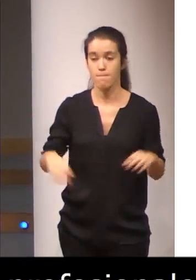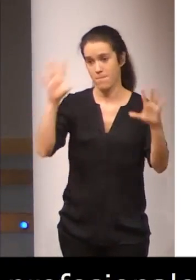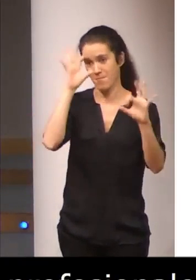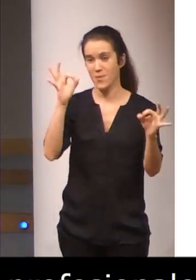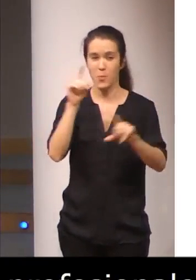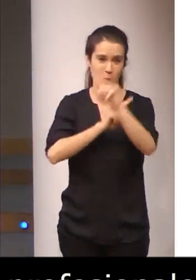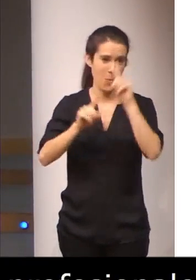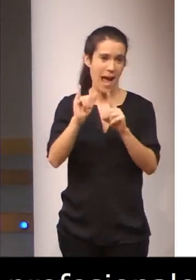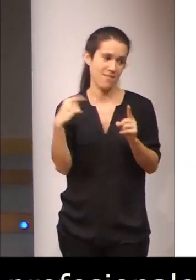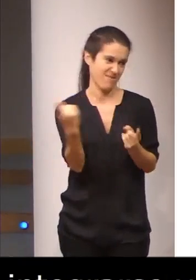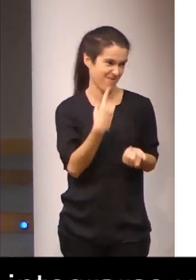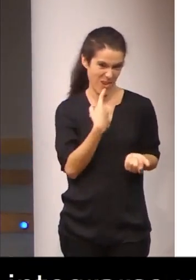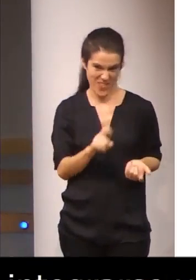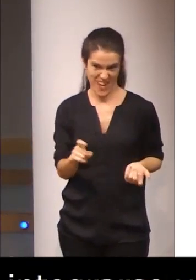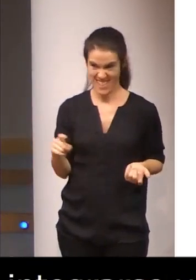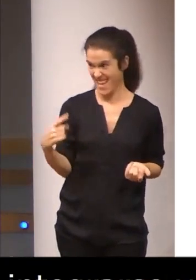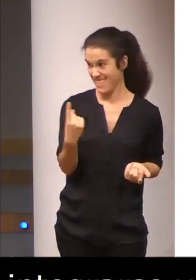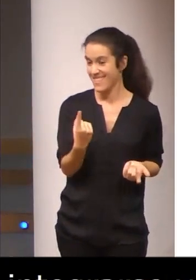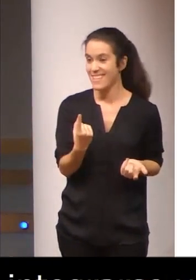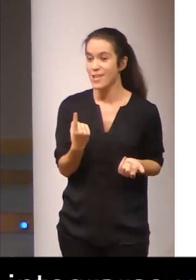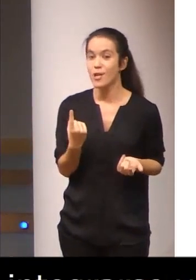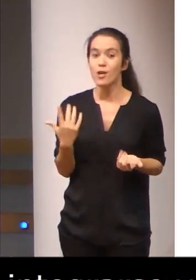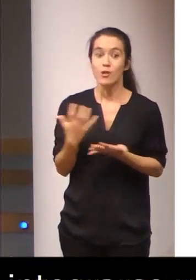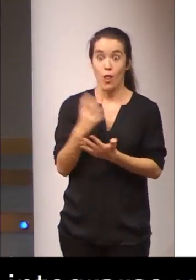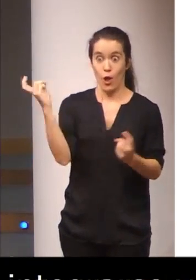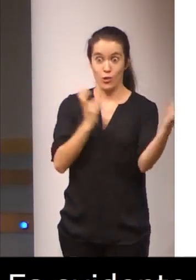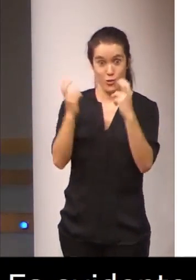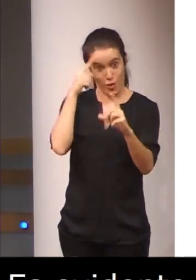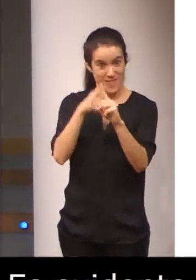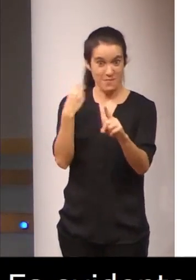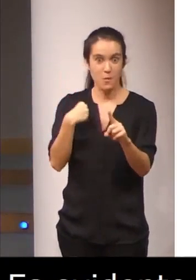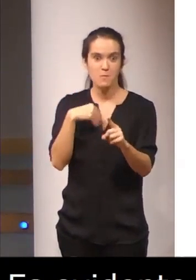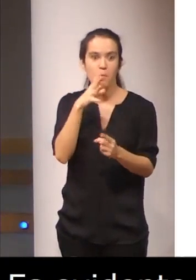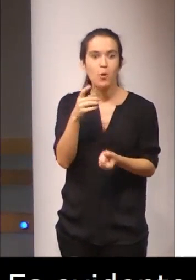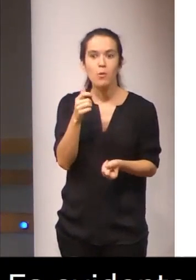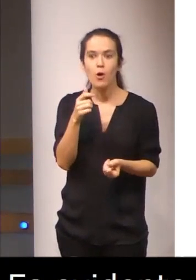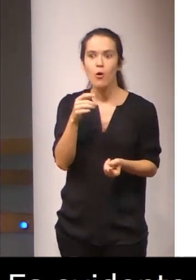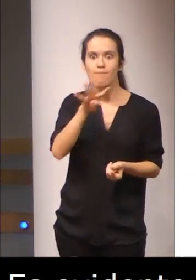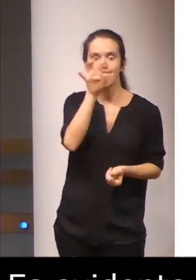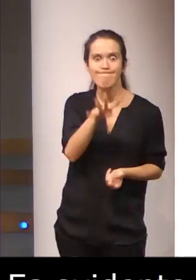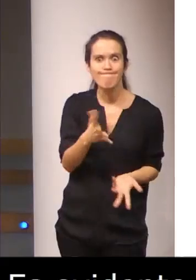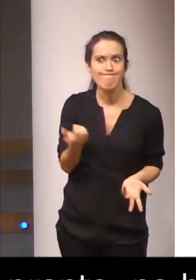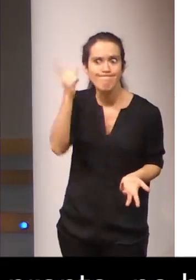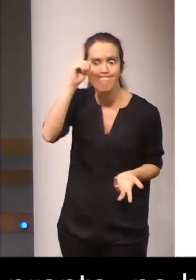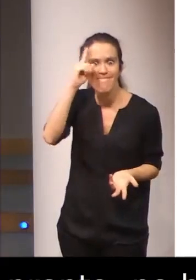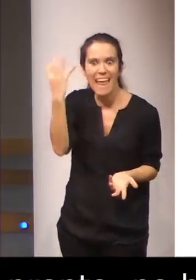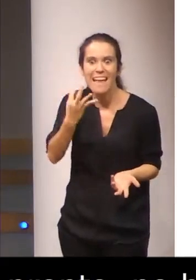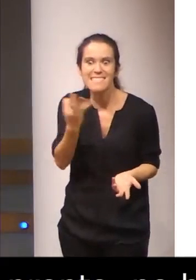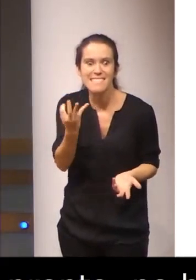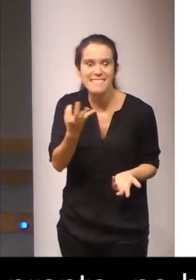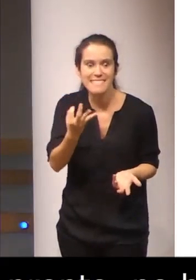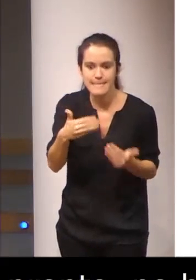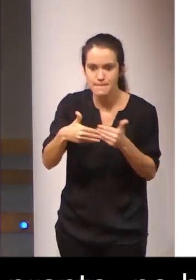no hace falta decirlo. Todos estamos aquí, de alguna forma, por eso, porque no saben muy bien qué es lo que está ocurriendo, en tanto en cuanto ya